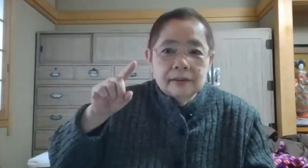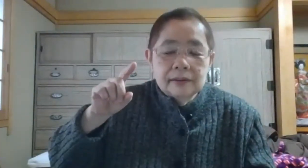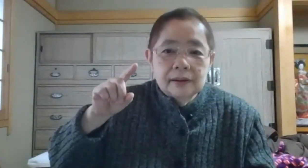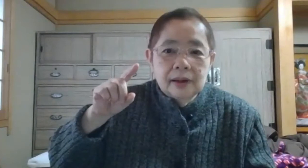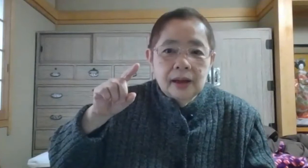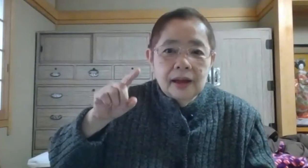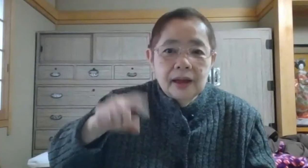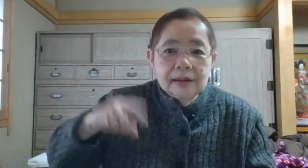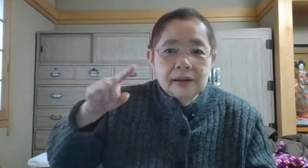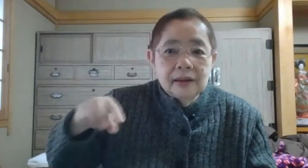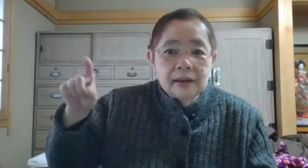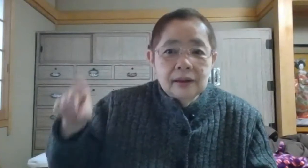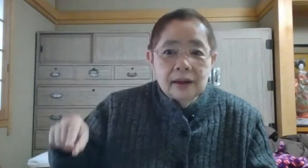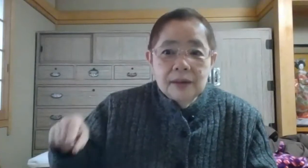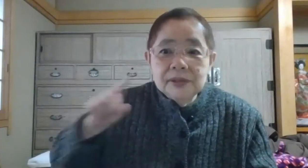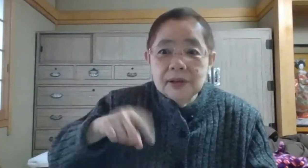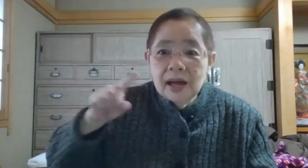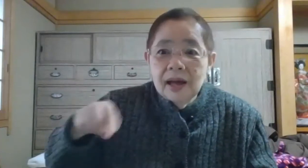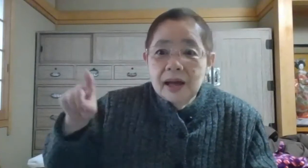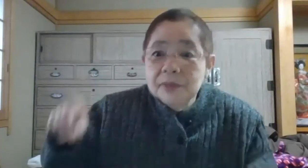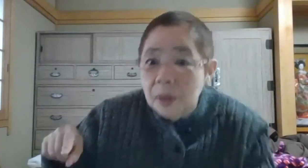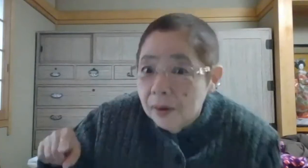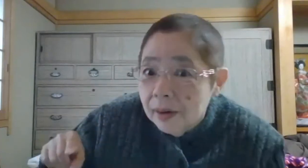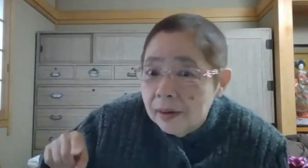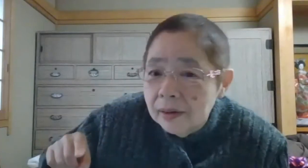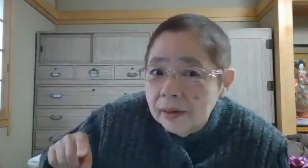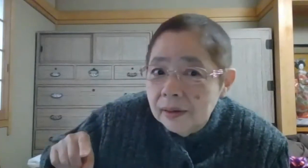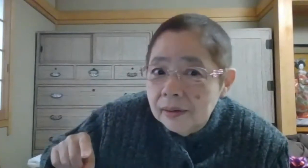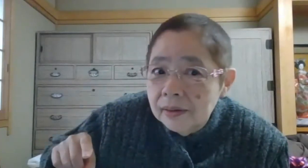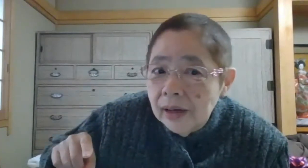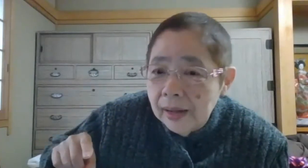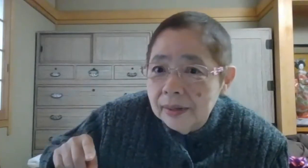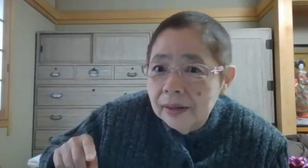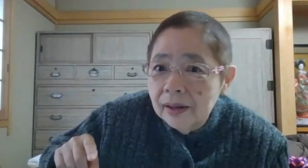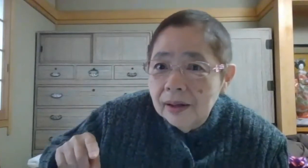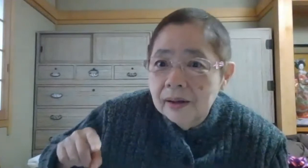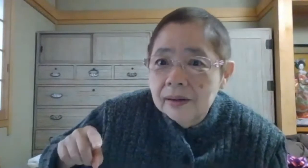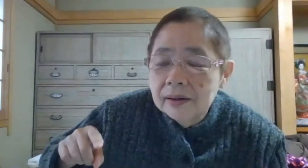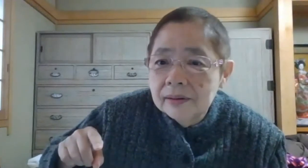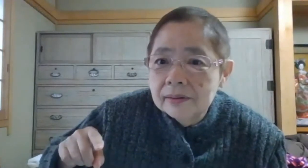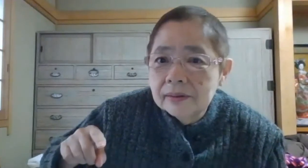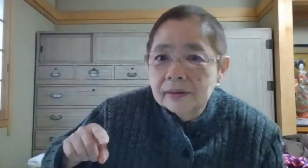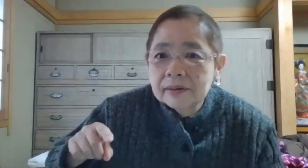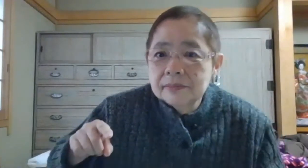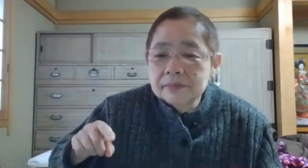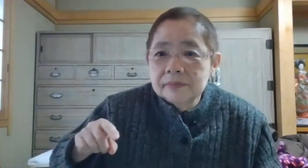そのミなのかなとそういうわけじゃないMとMとIを合わせてその